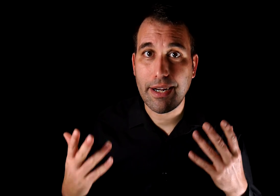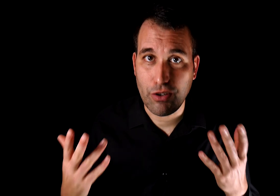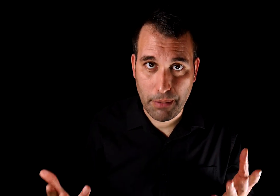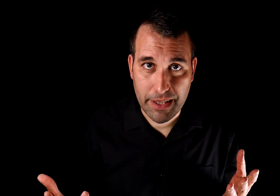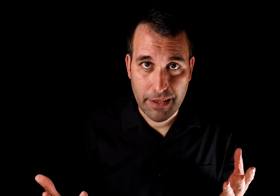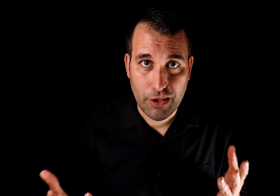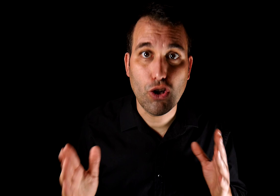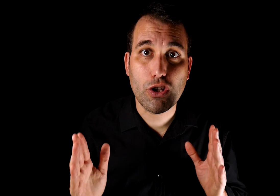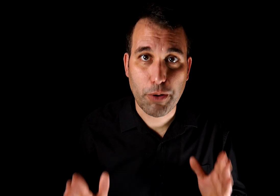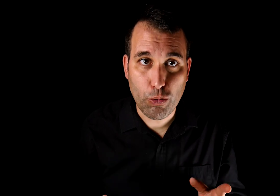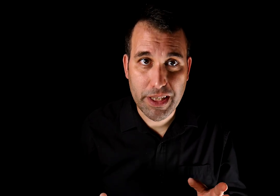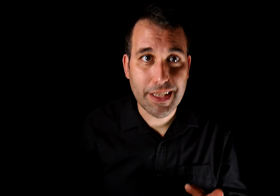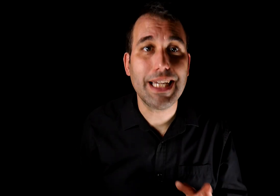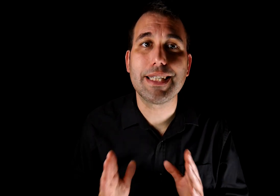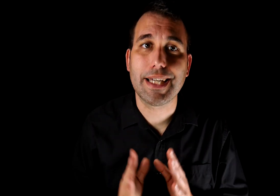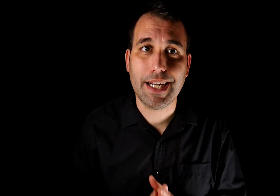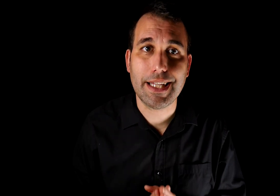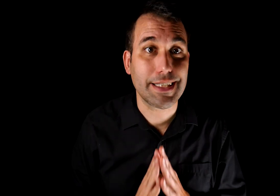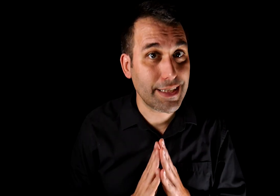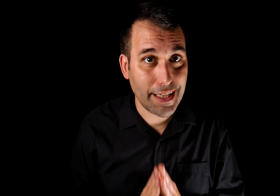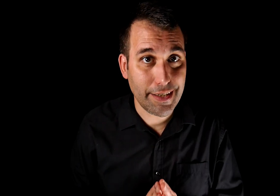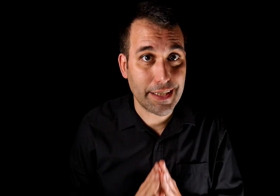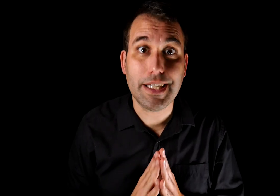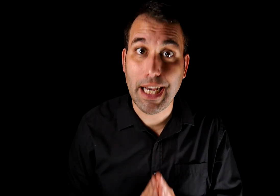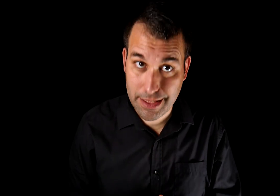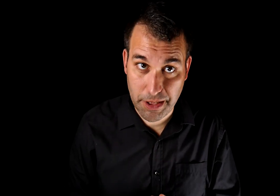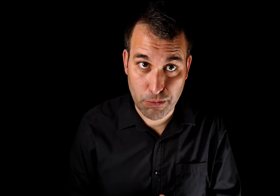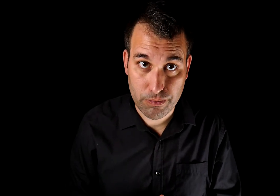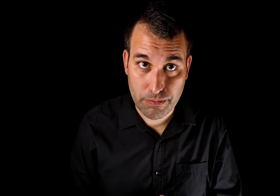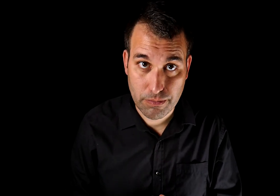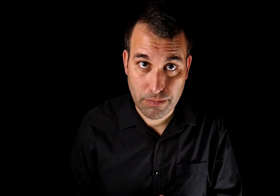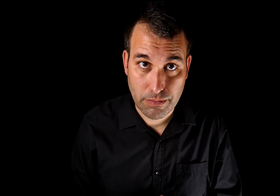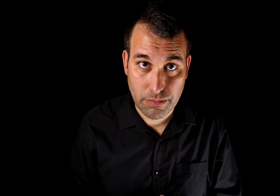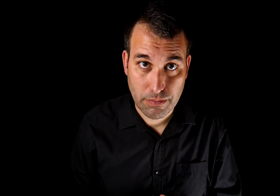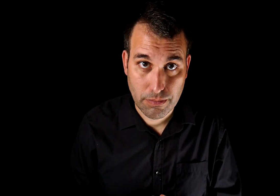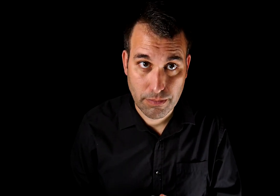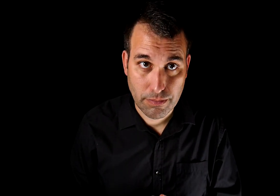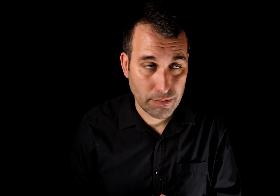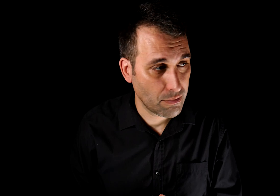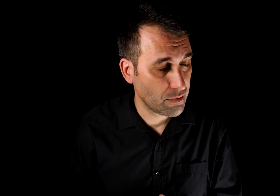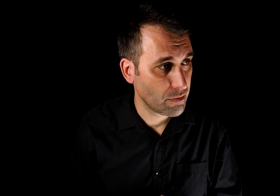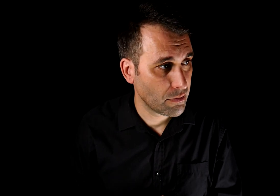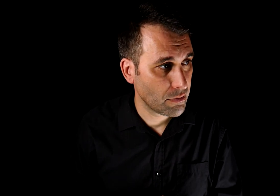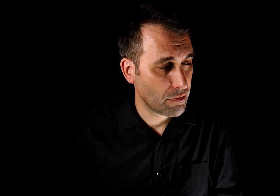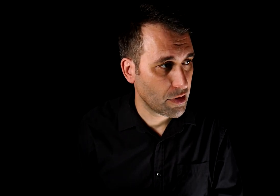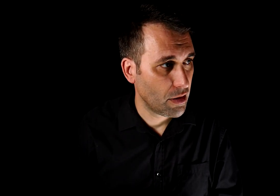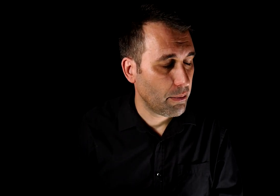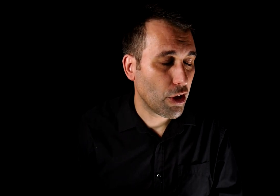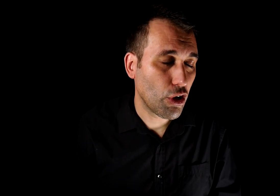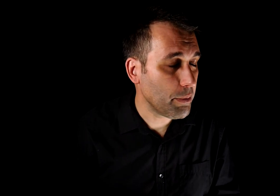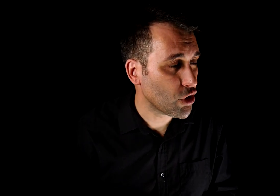racionalmente. No te preocupes que él se encargará de desacreditarse a sí mismo. Pues deberías aplicarte el cuento cuando haces refutaciones. Pero no es lo mismo,